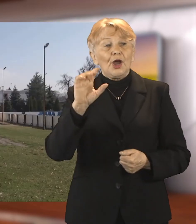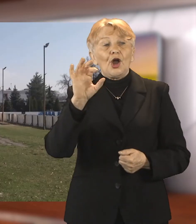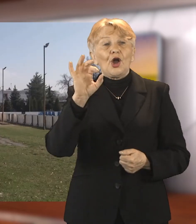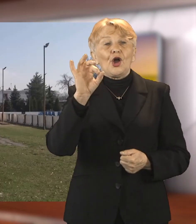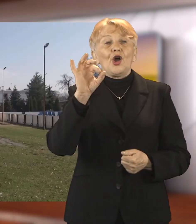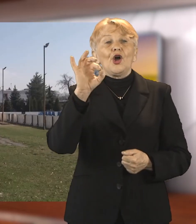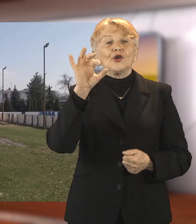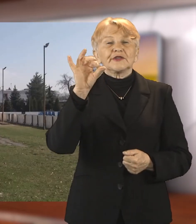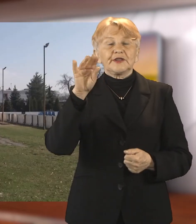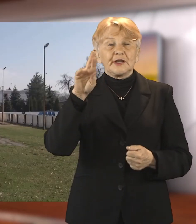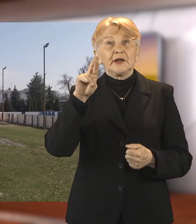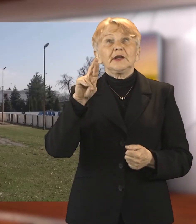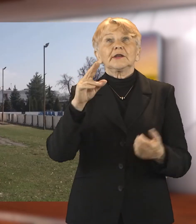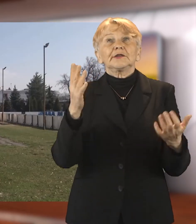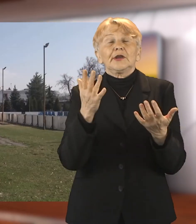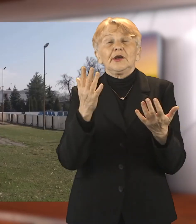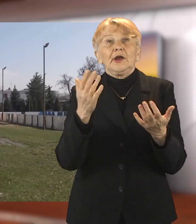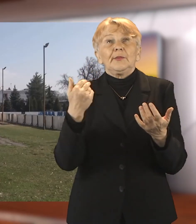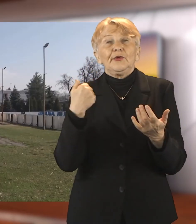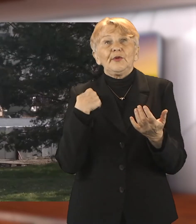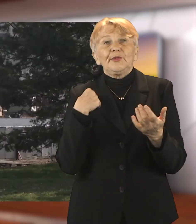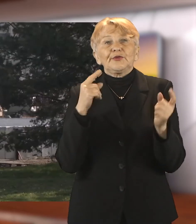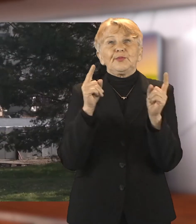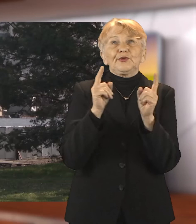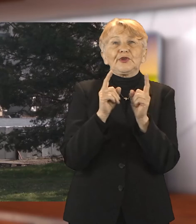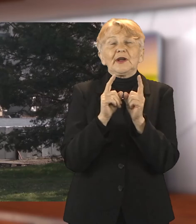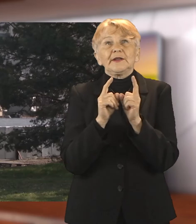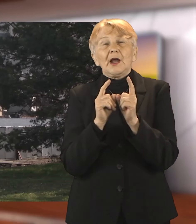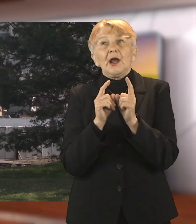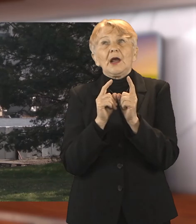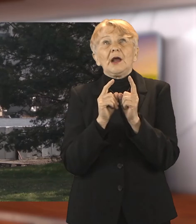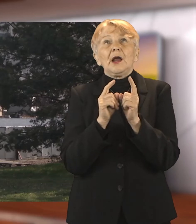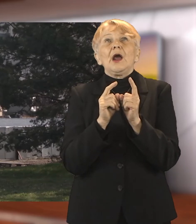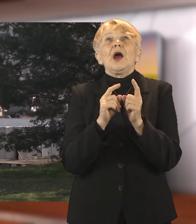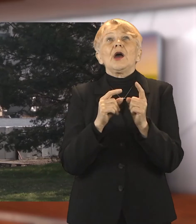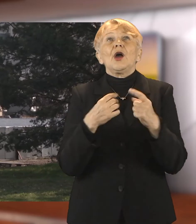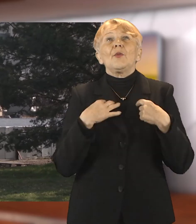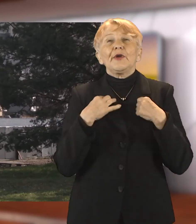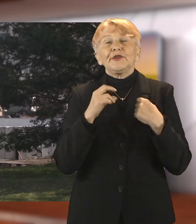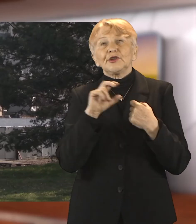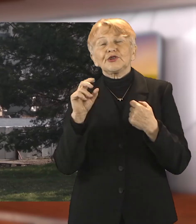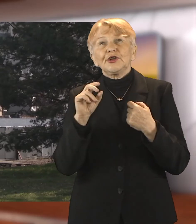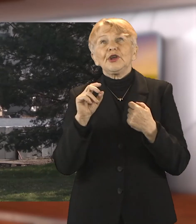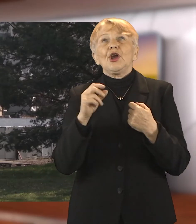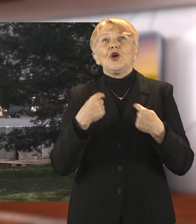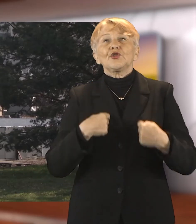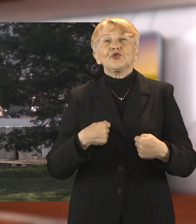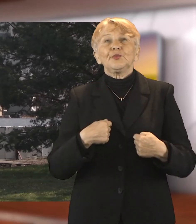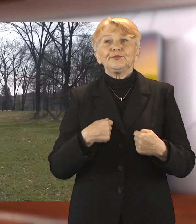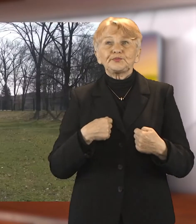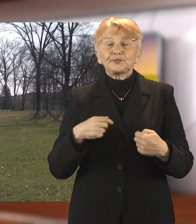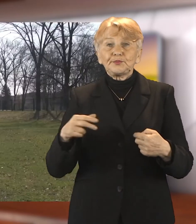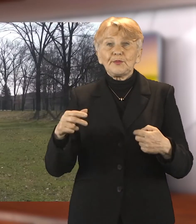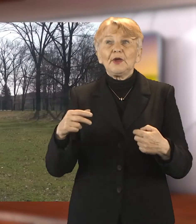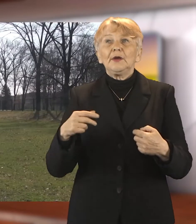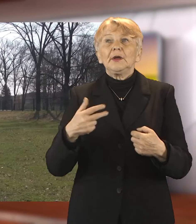W lecie dawałby możliwość, niezależnie od pogody, możliwość spotkania